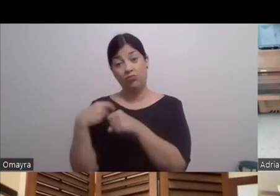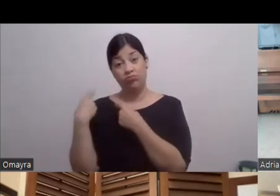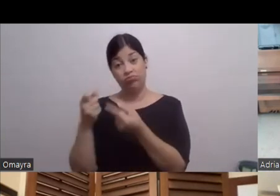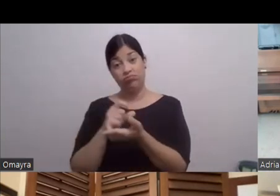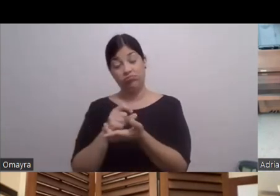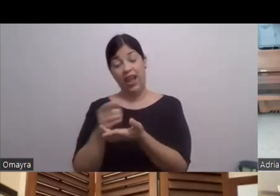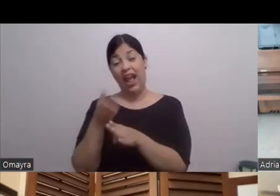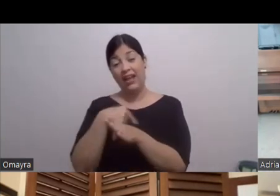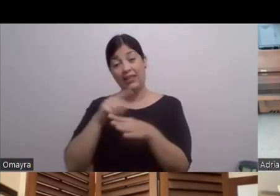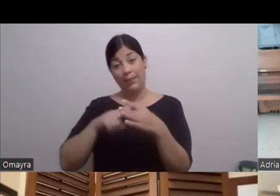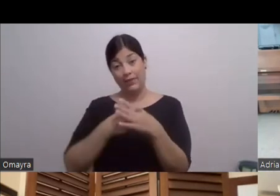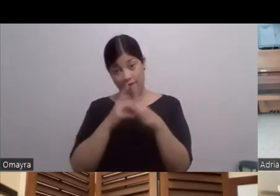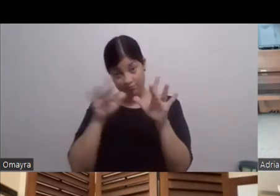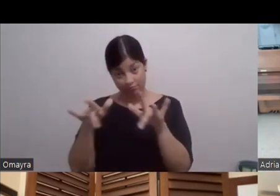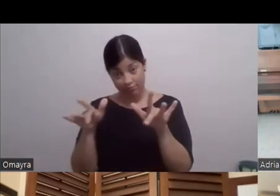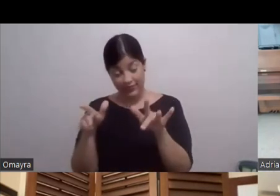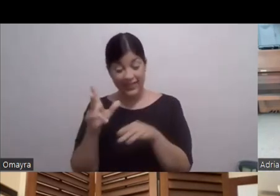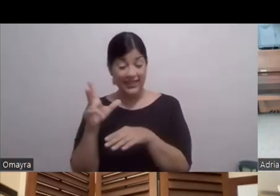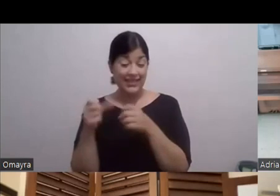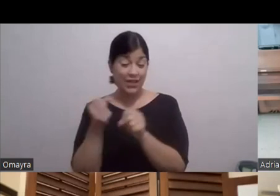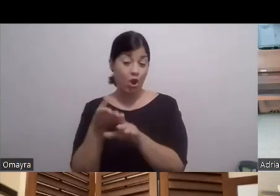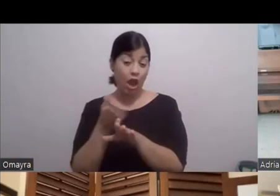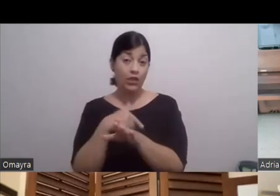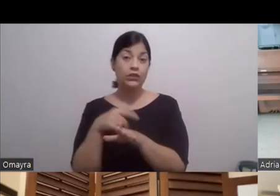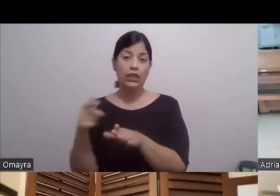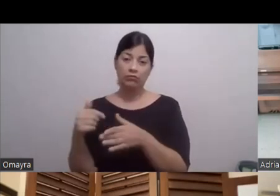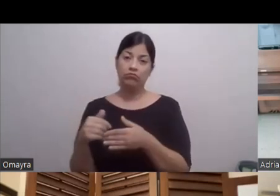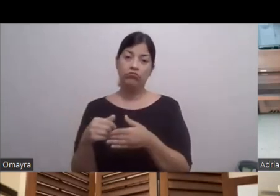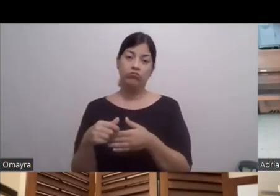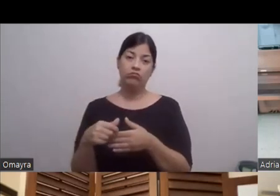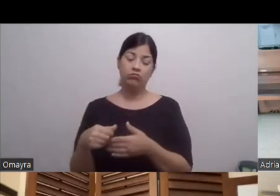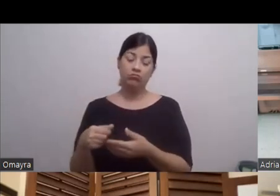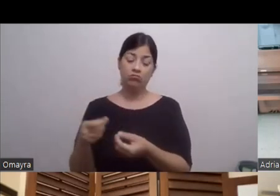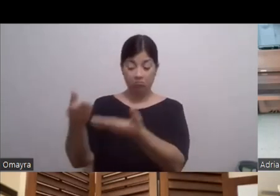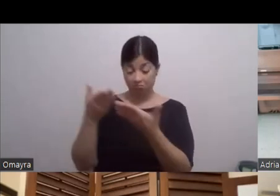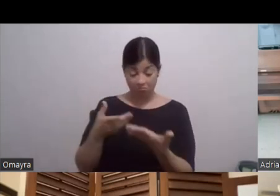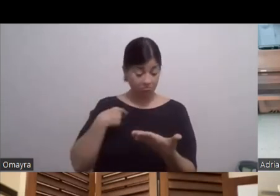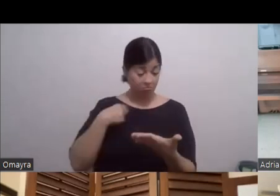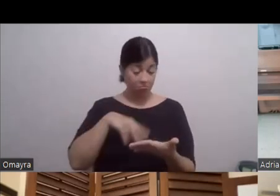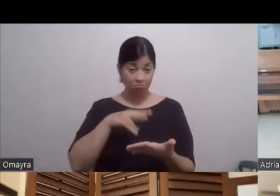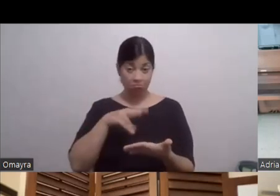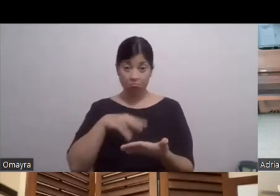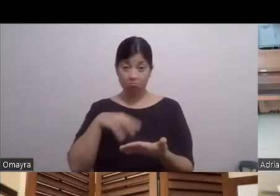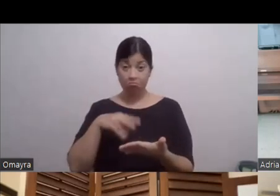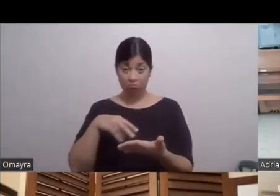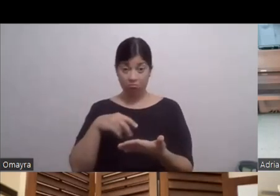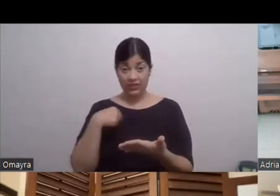Y a tres años De la filmación Él me entregó El guión Me dijo Léetelo Yo leí Porque si él me quería Para este personaje Después me dijo Venga a leer a casa